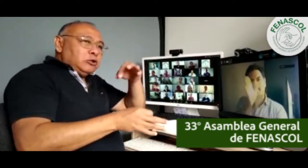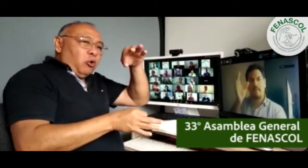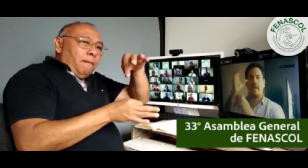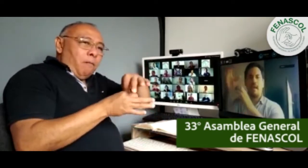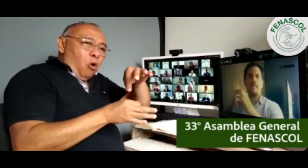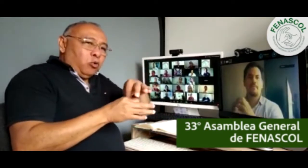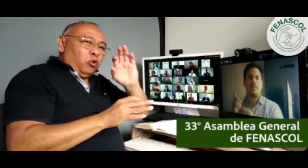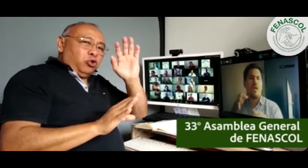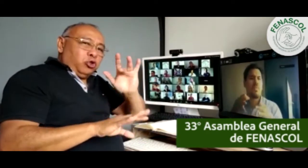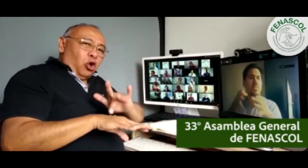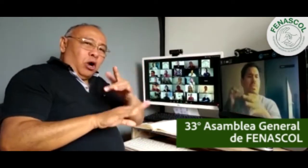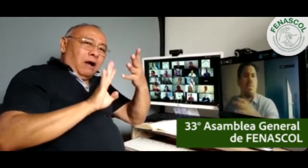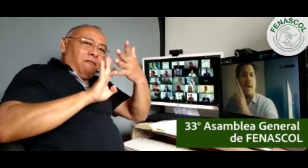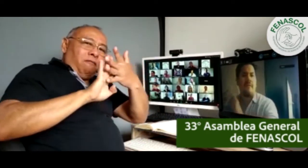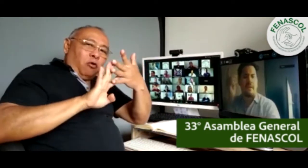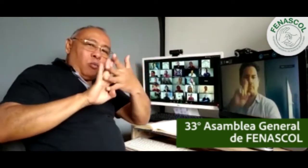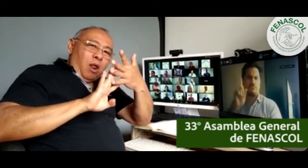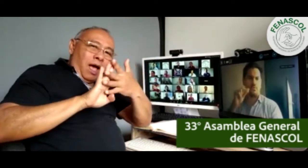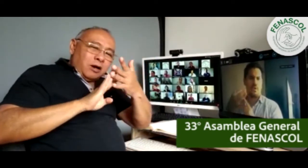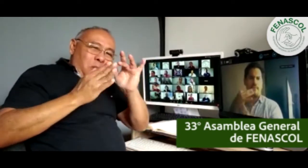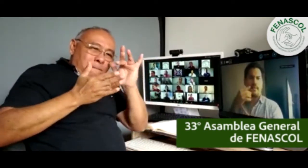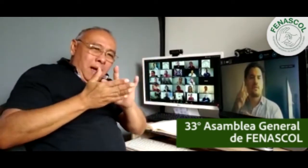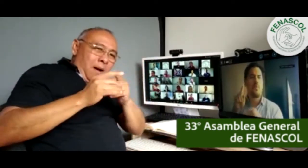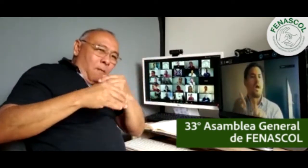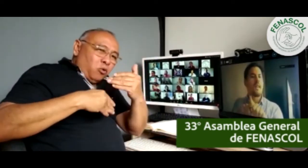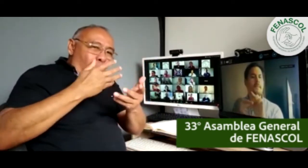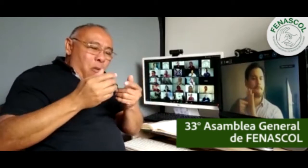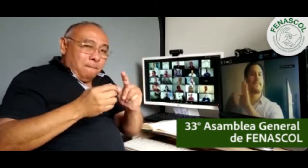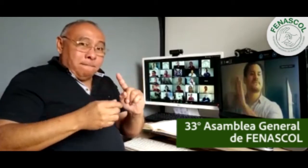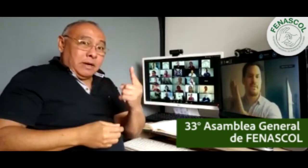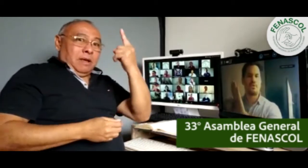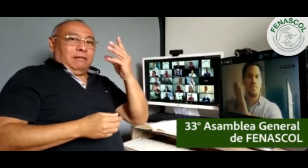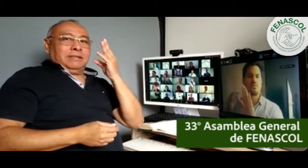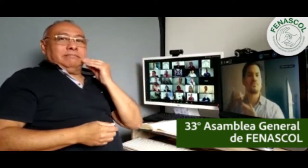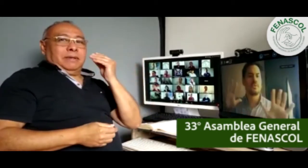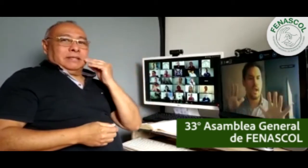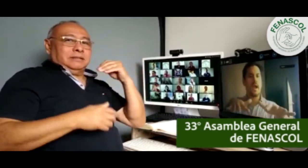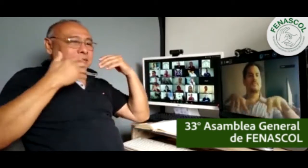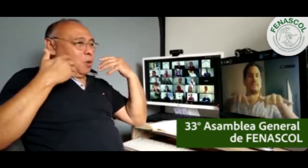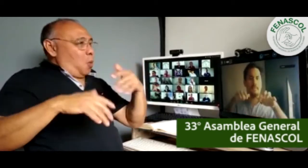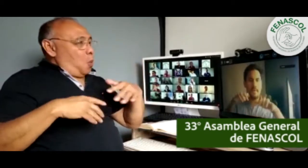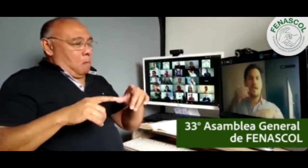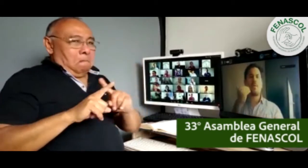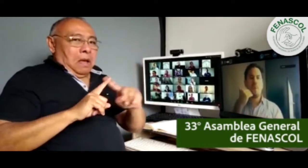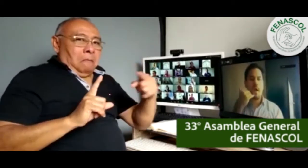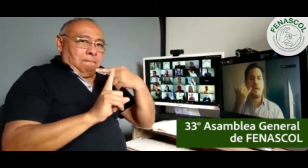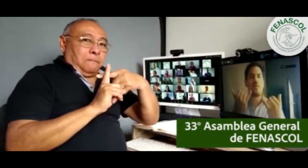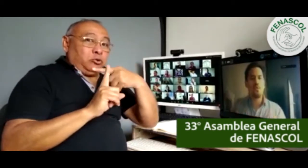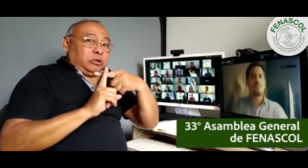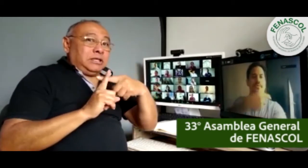Tuvimos que establecer un formulario especial para que puedan votar, ya que es la primera vez que lo hacemos de manera virtual. No ha sido fácil, sin embargo,